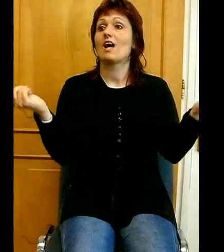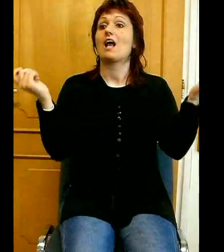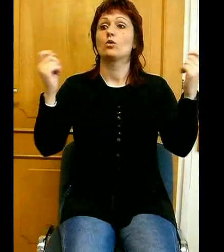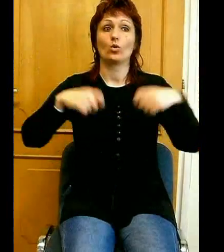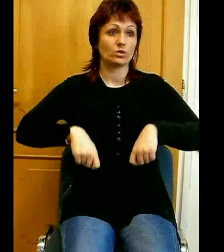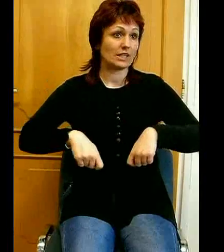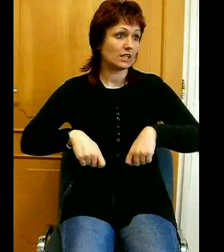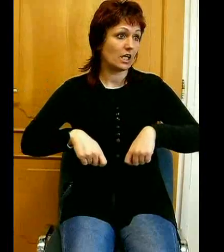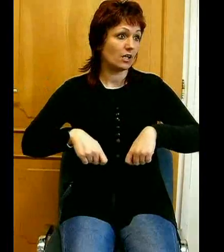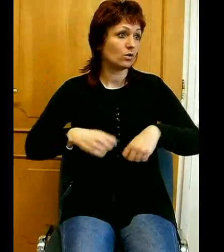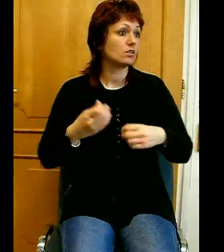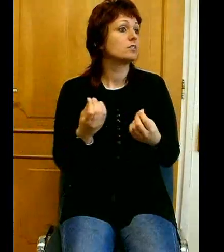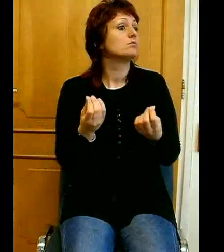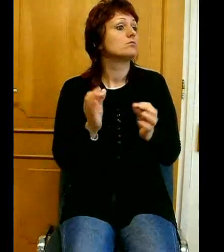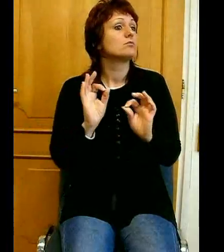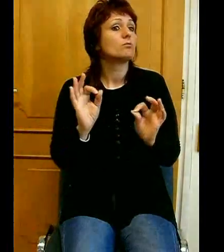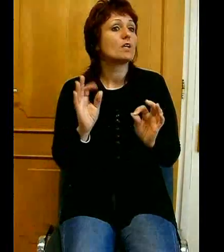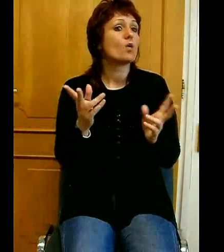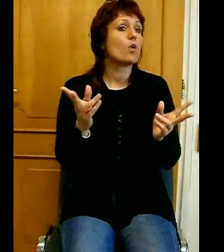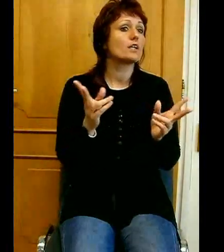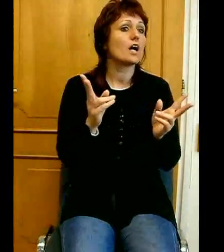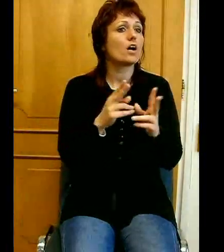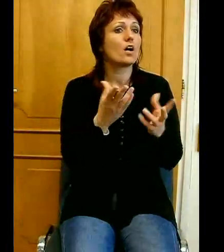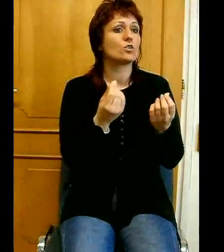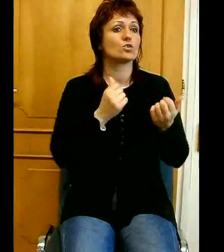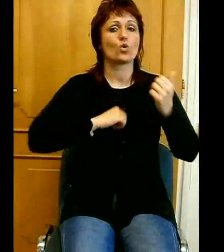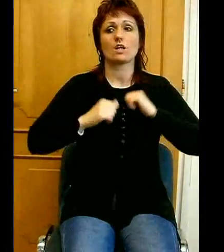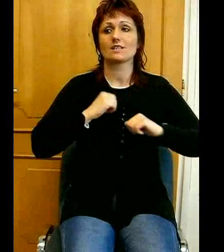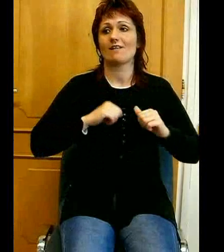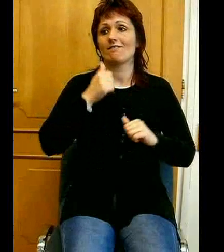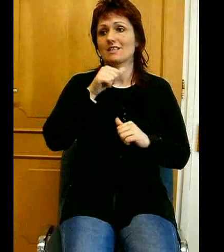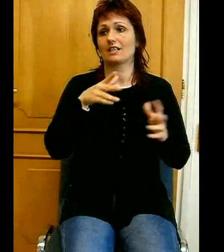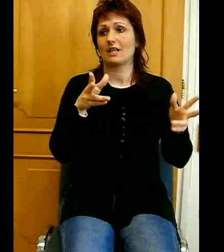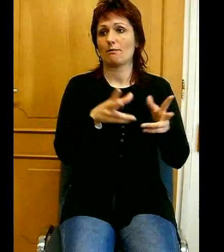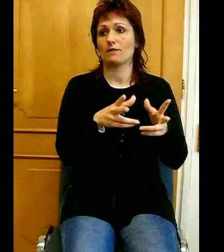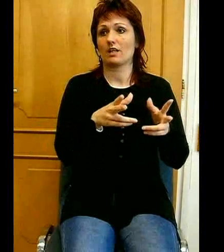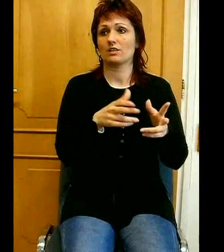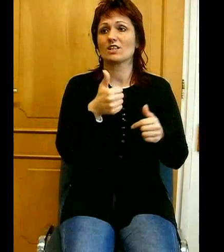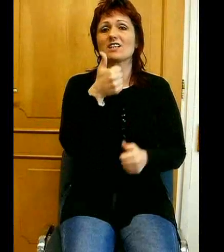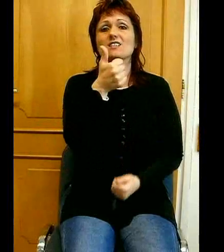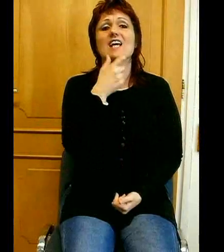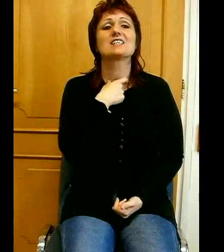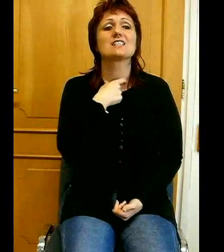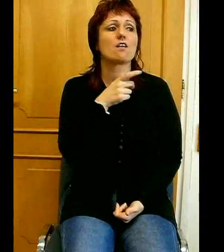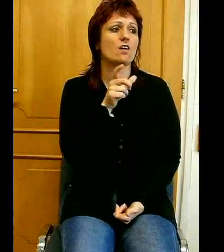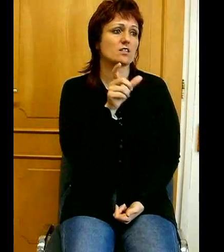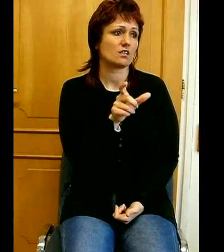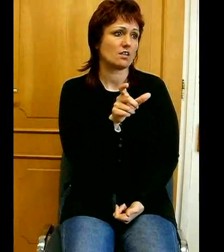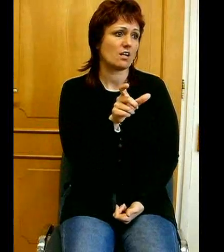ennek a sokat szenvedett kicsi népnek. És akkor minimálisan ezzel az egyszavazattal hozzájárulni. Ez nem